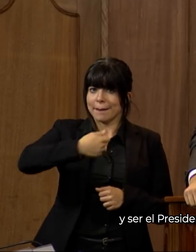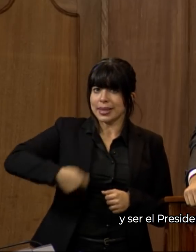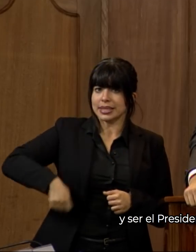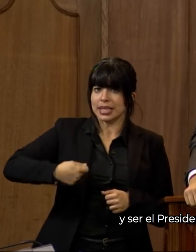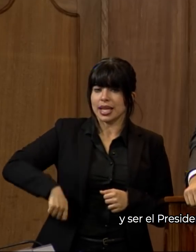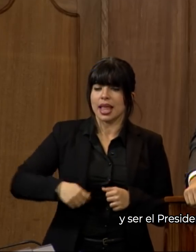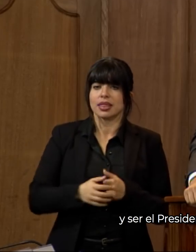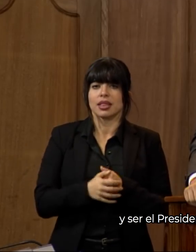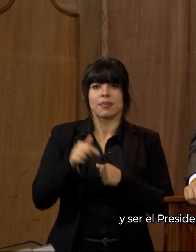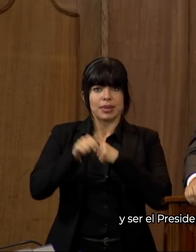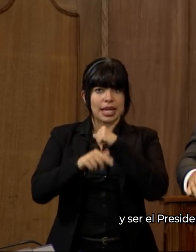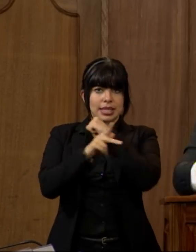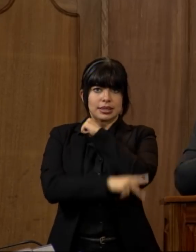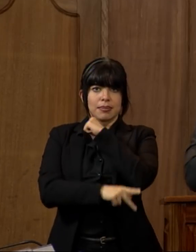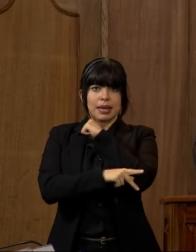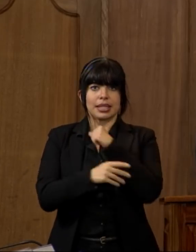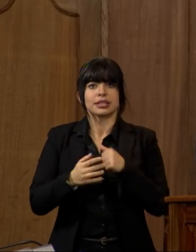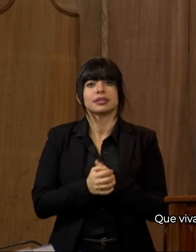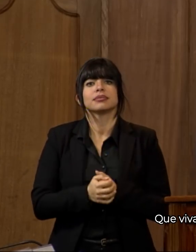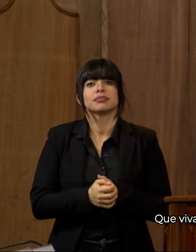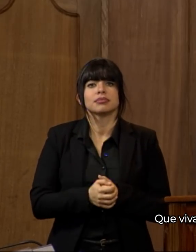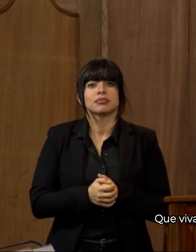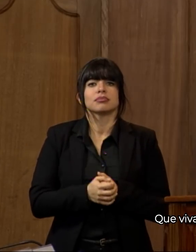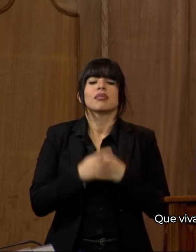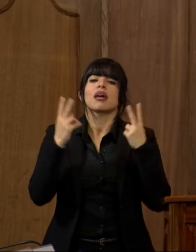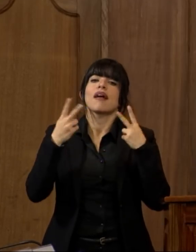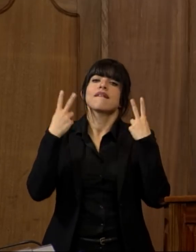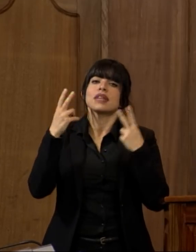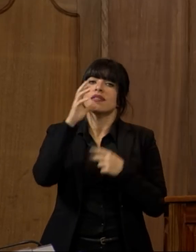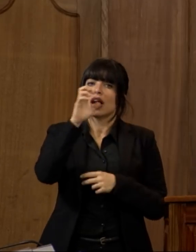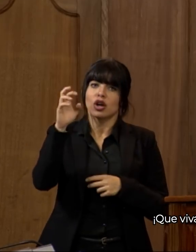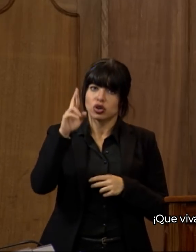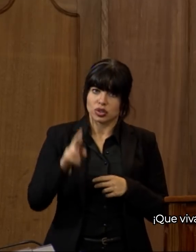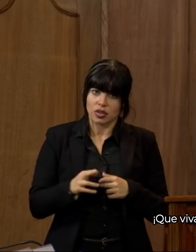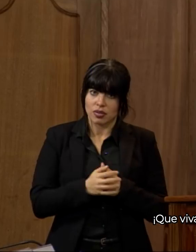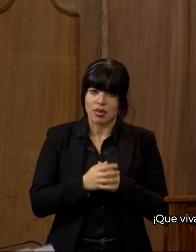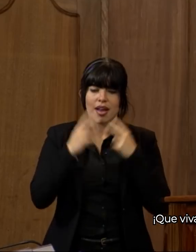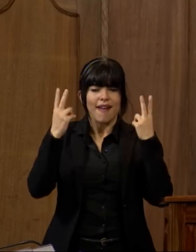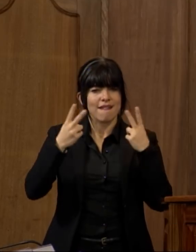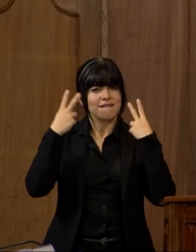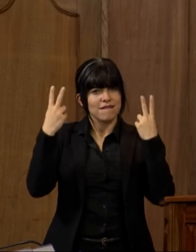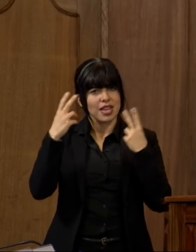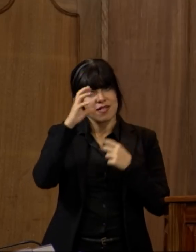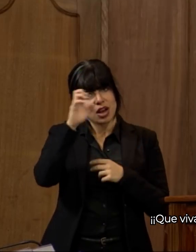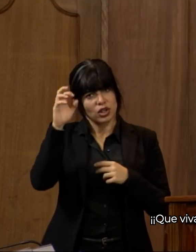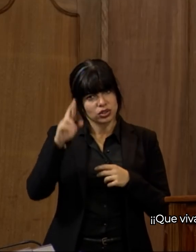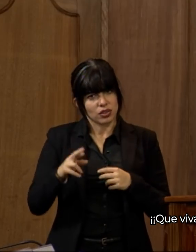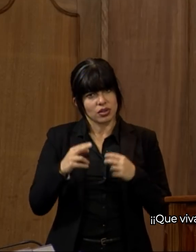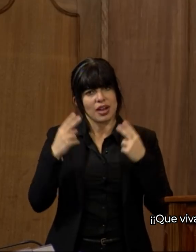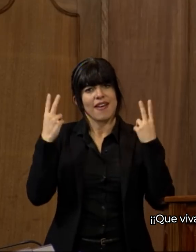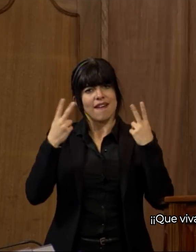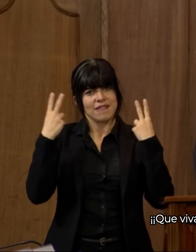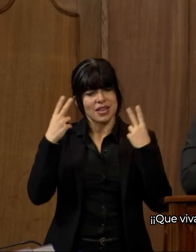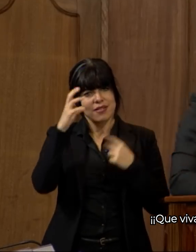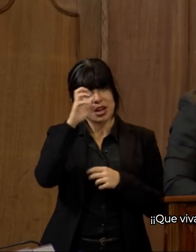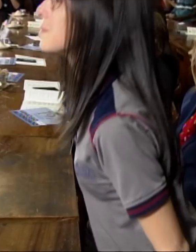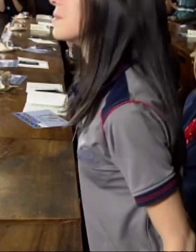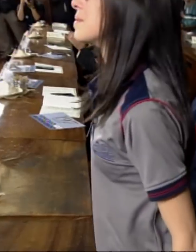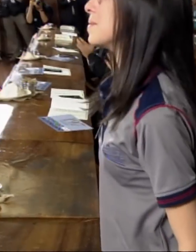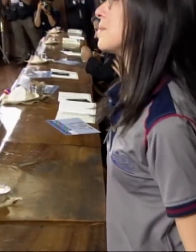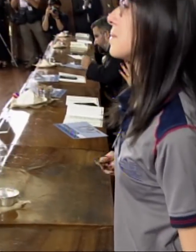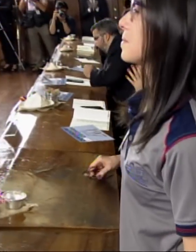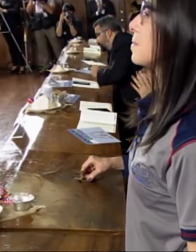de esta nación. ¡Que viva Costa Rica! ¡Que viva Costa Rica! ¡Que viva Costa Rica!